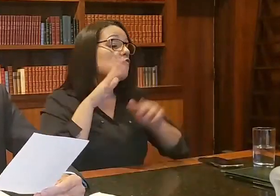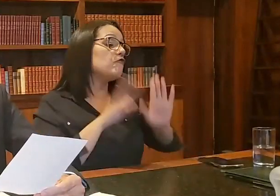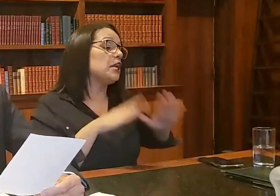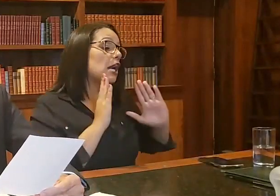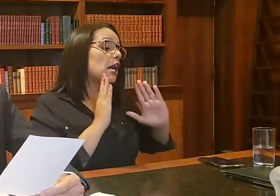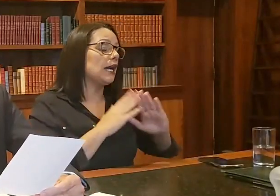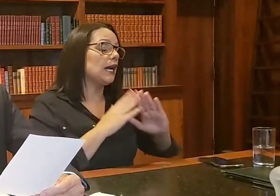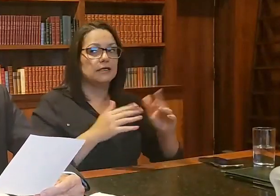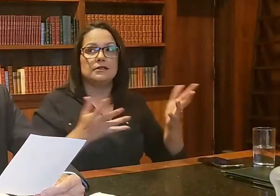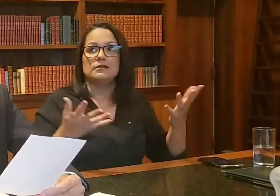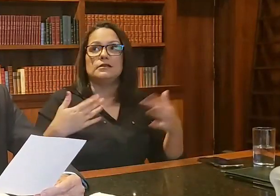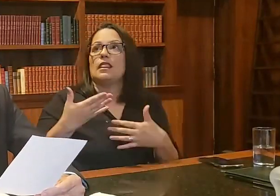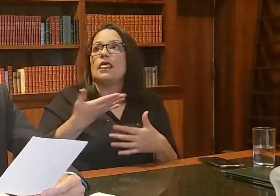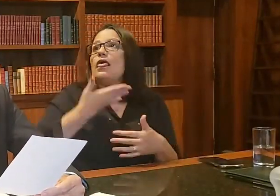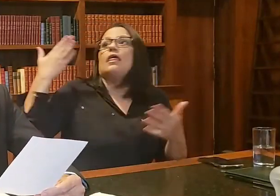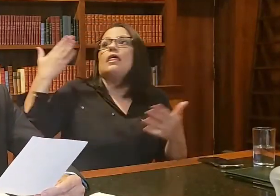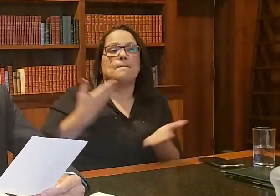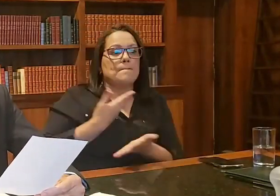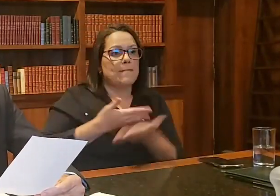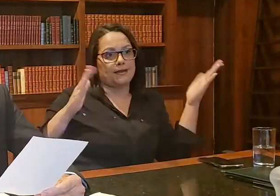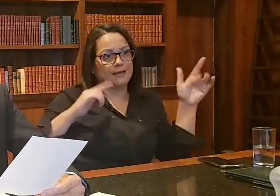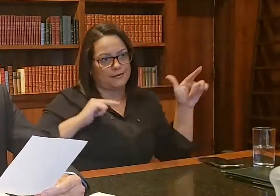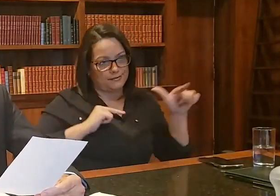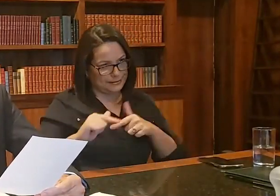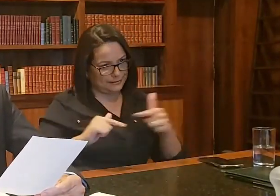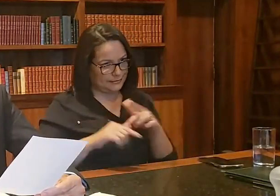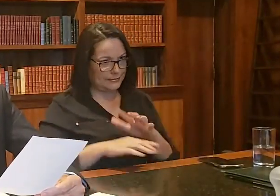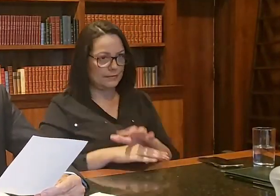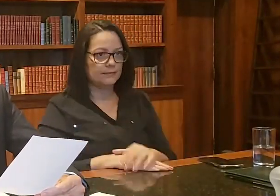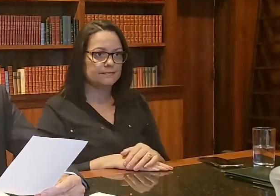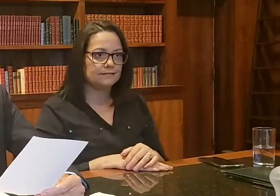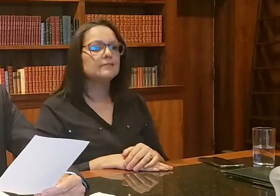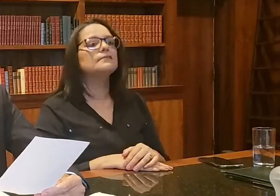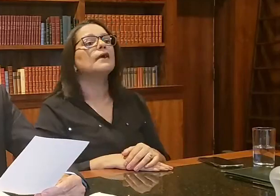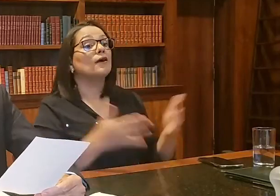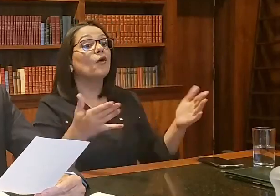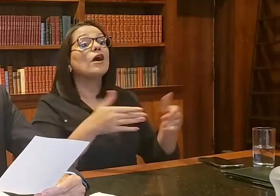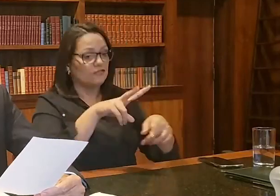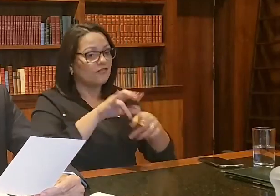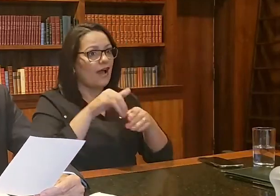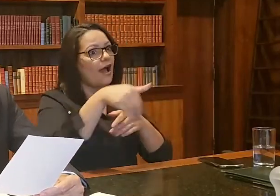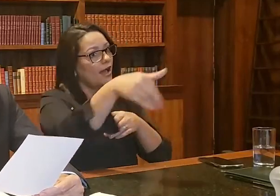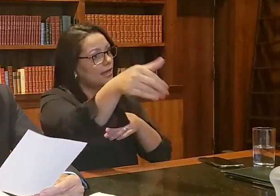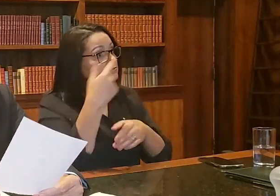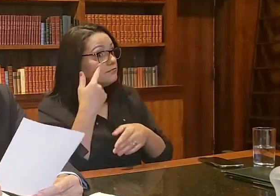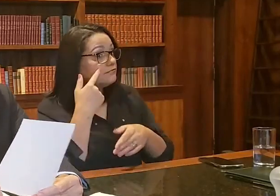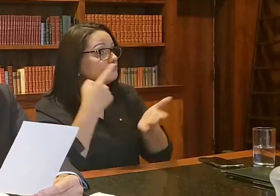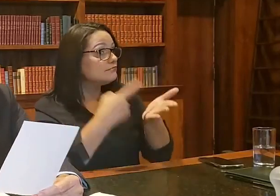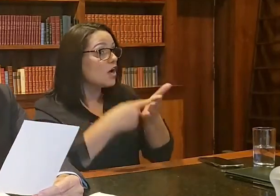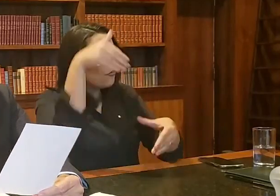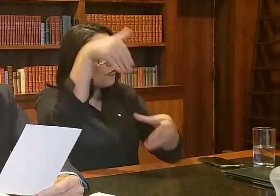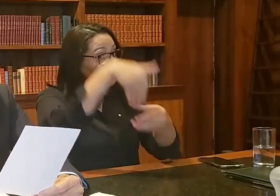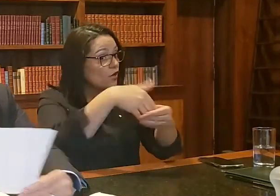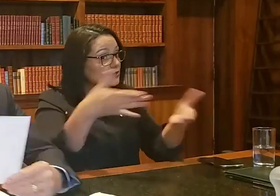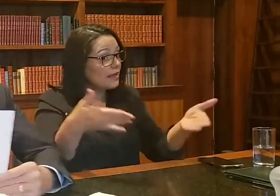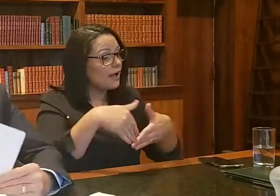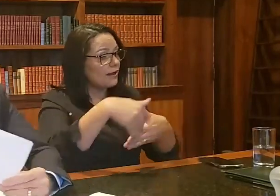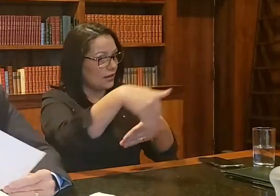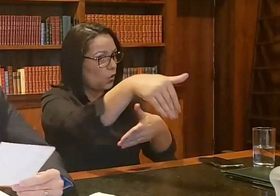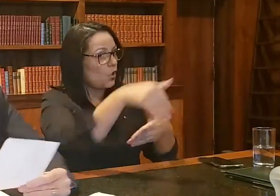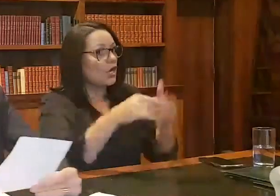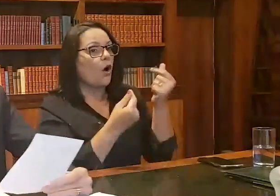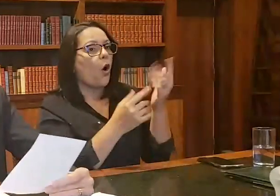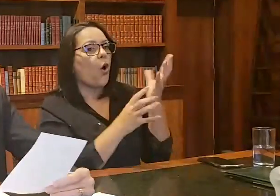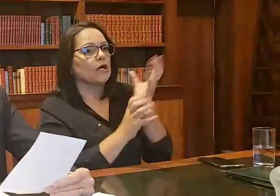tirou-lhes o emprego. Outra coisa, o orçamento está previsto para ser votado hoje, previsto, caso seja votado hoje, nos próximos dias nós vamos